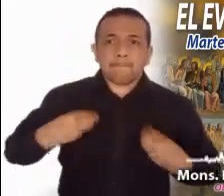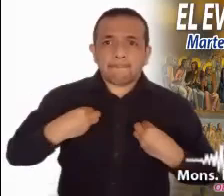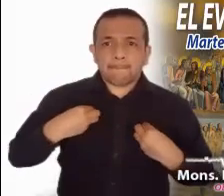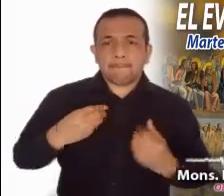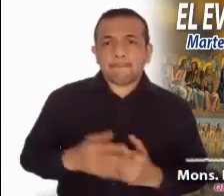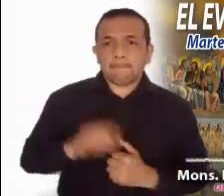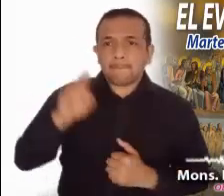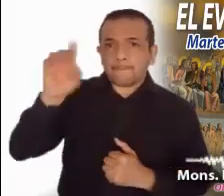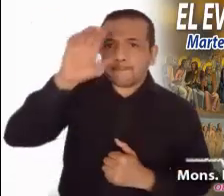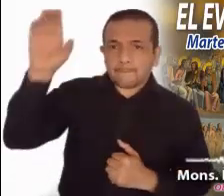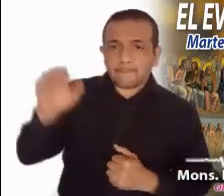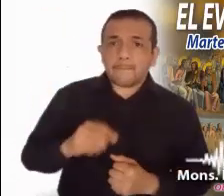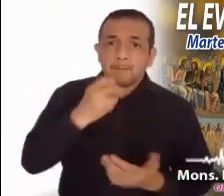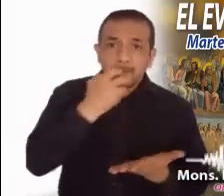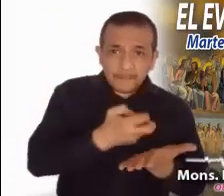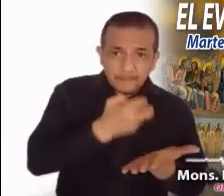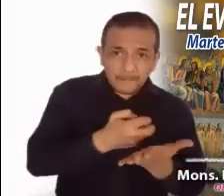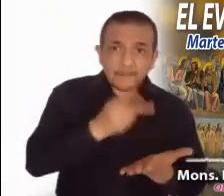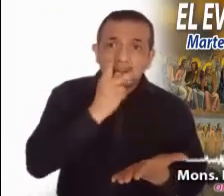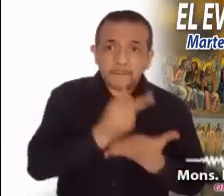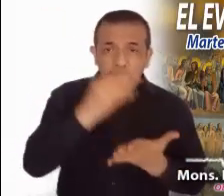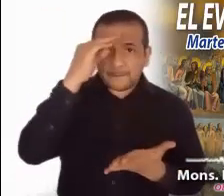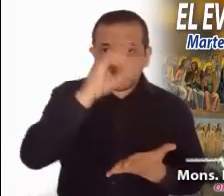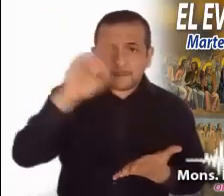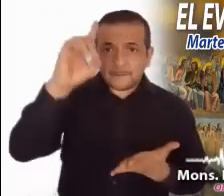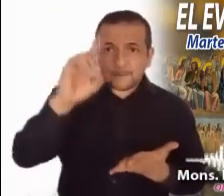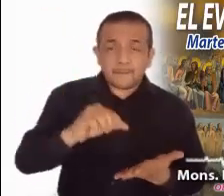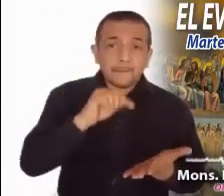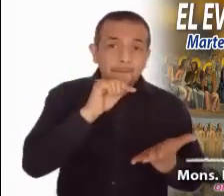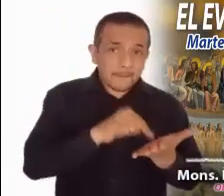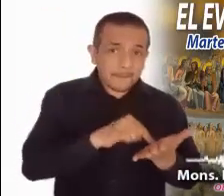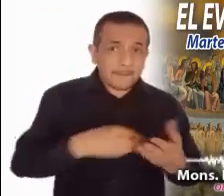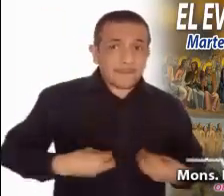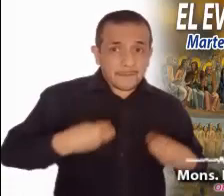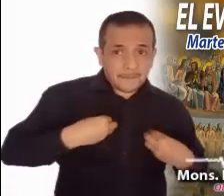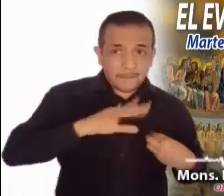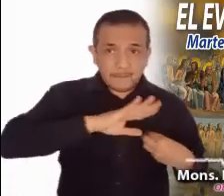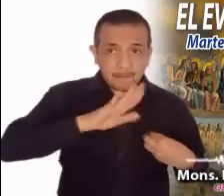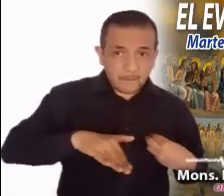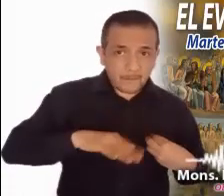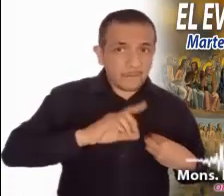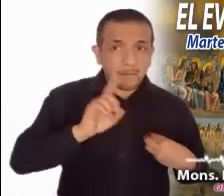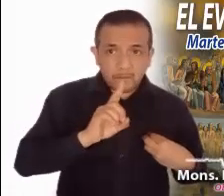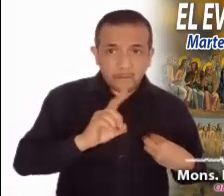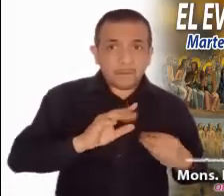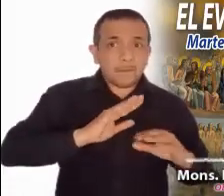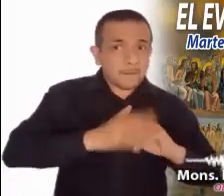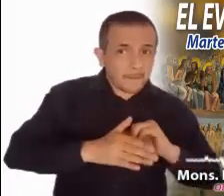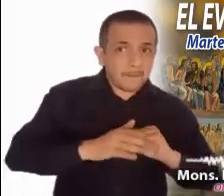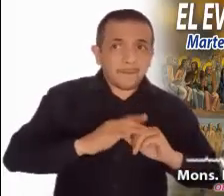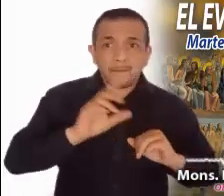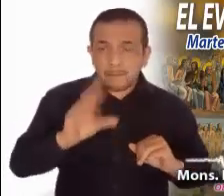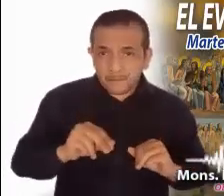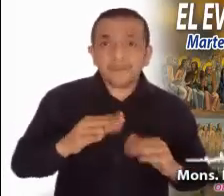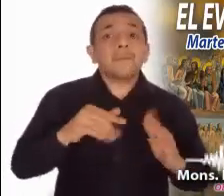confianza basados en la palabra de Dios que la vida no termina con la muerte, sino que se transforma. Alcanza una